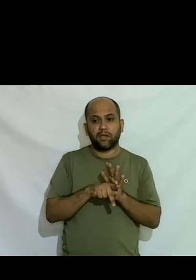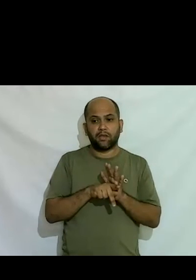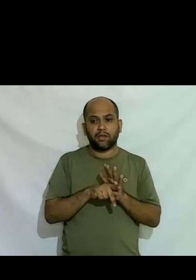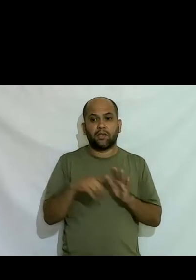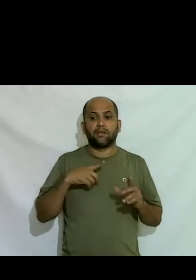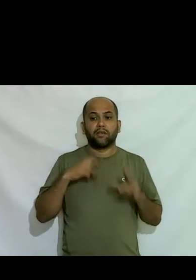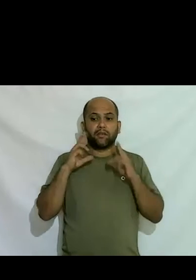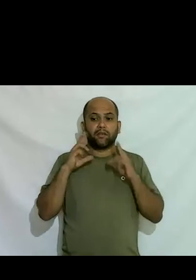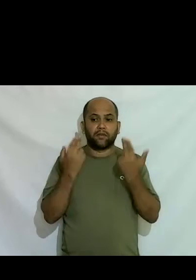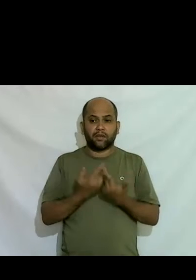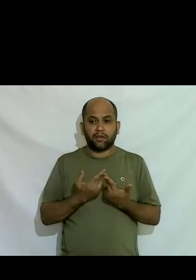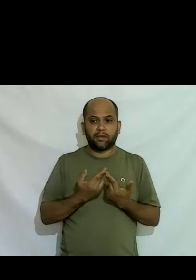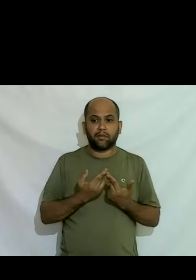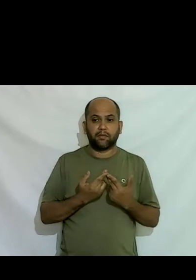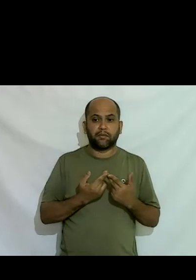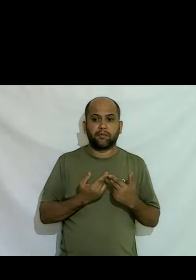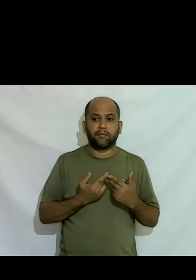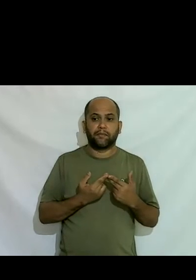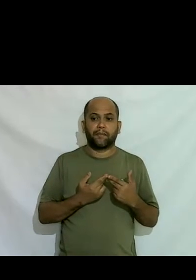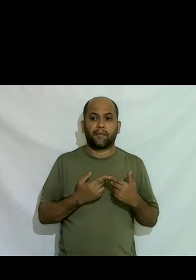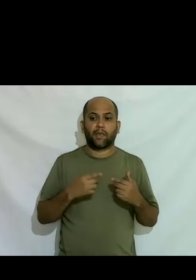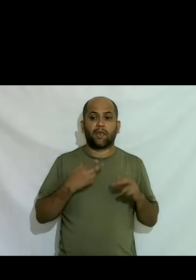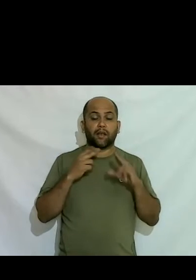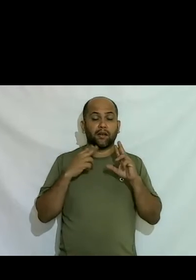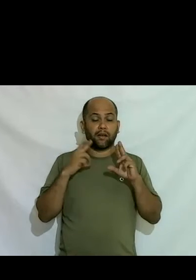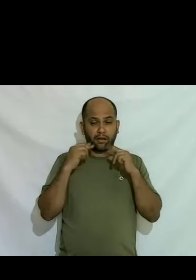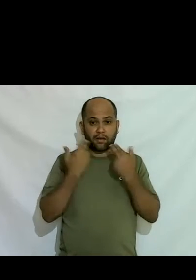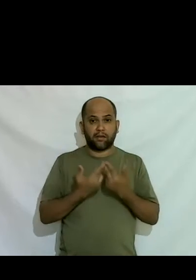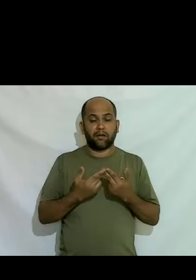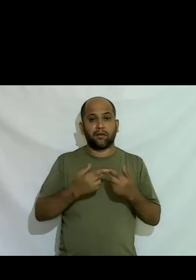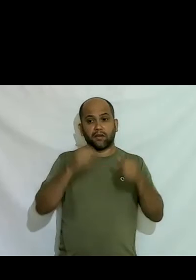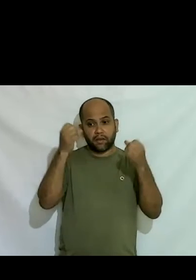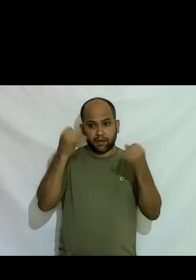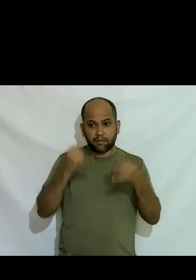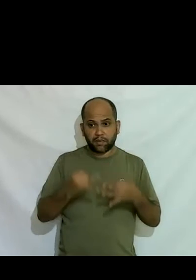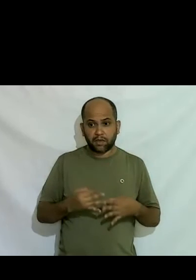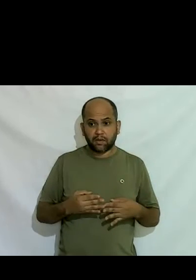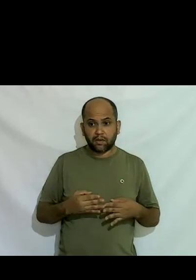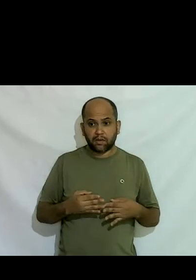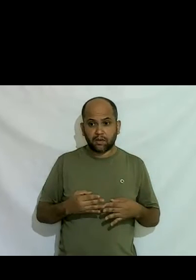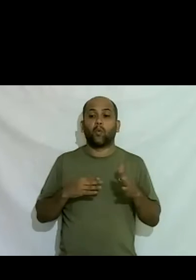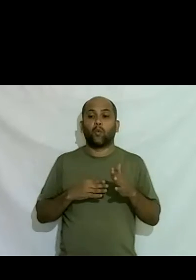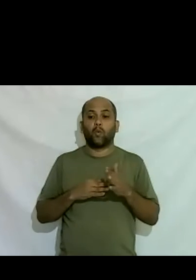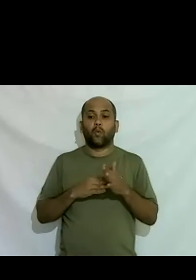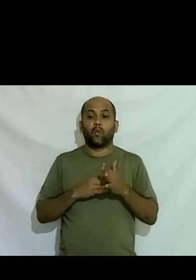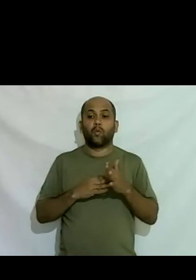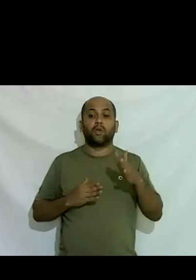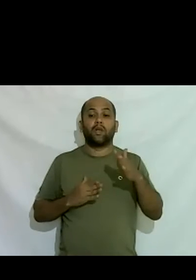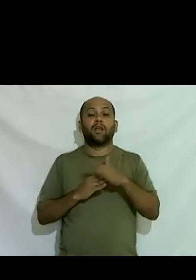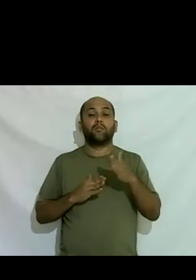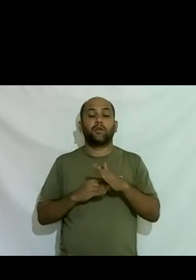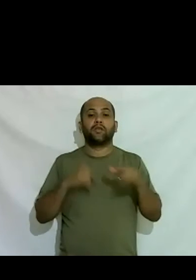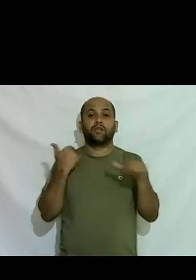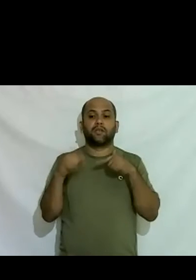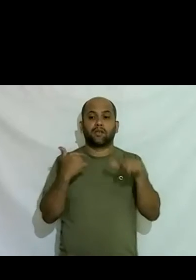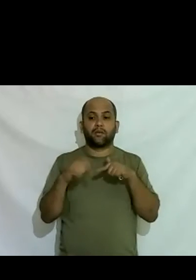reunião em dezembro de 2014 e nessa reunião eles estavam dizendo que a última fronteira de empregabilidade